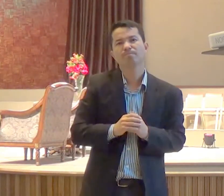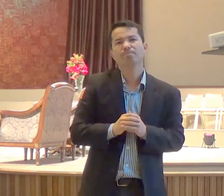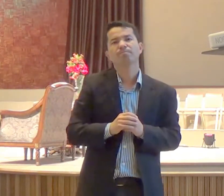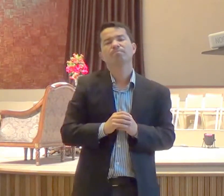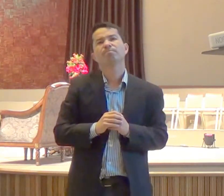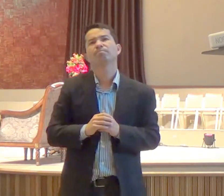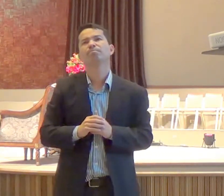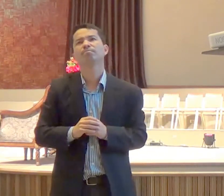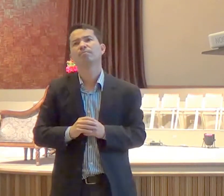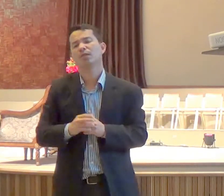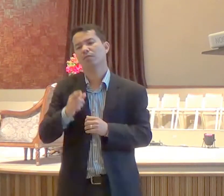avalie o teu coração,